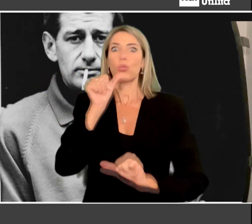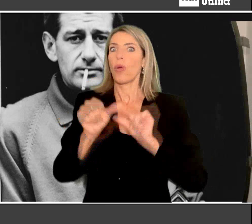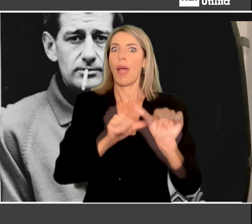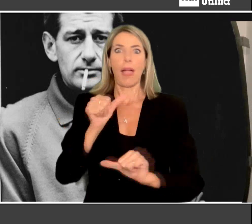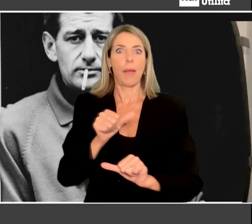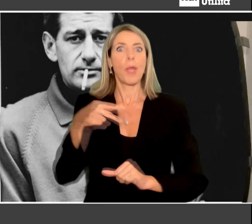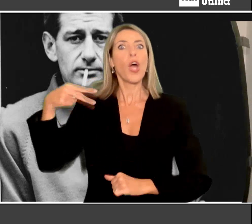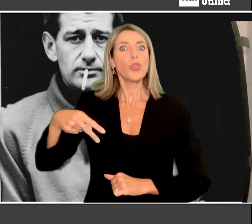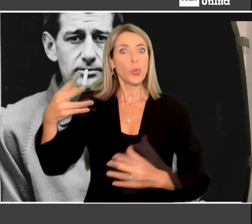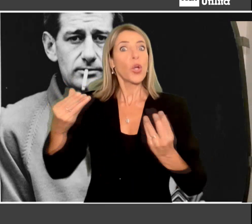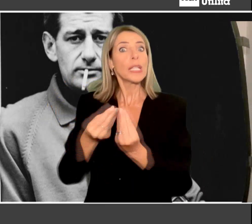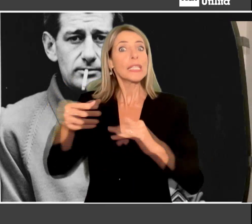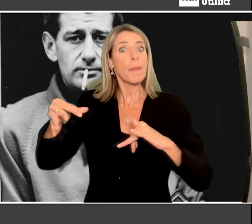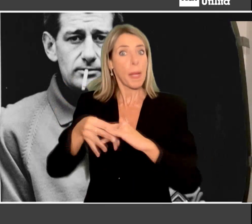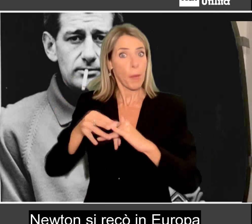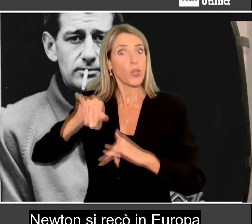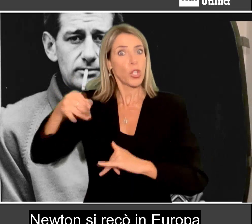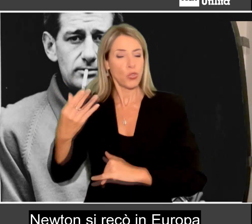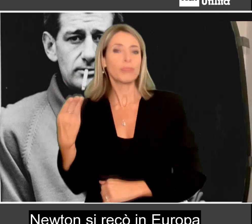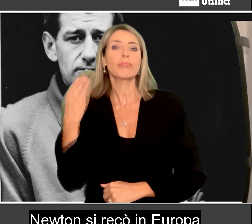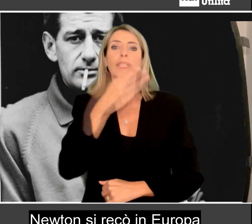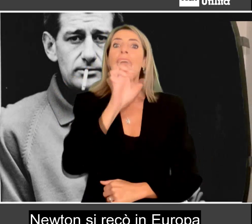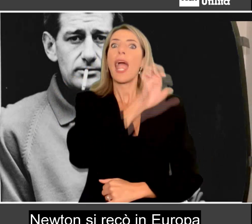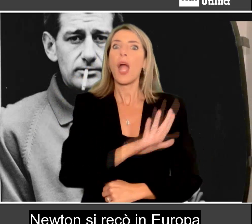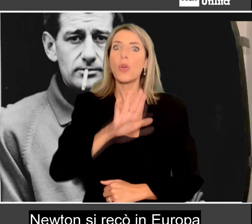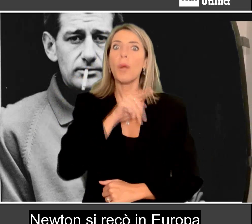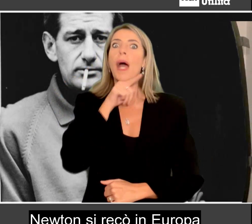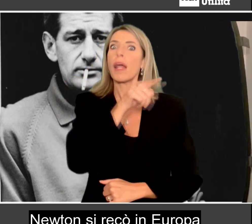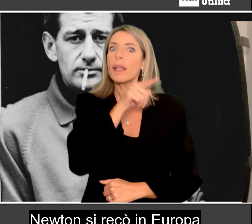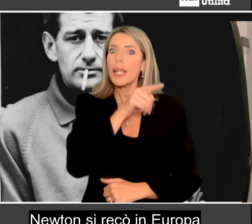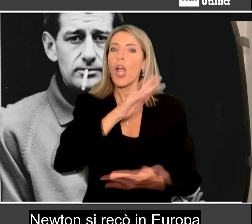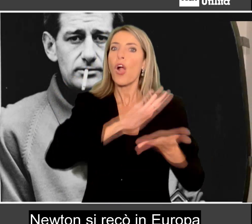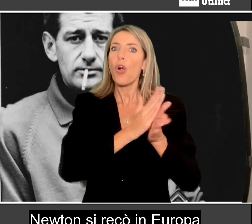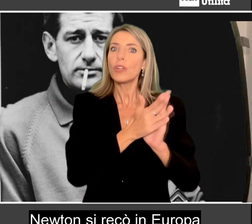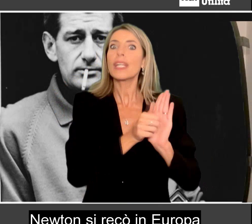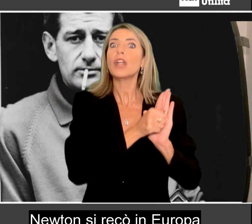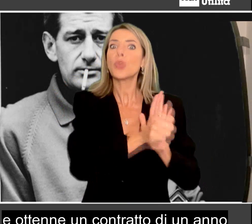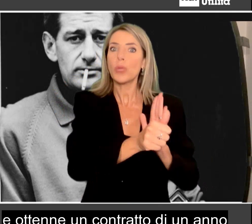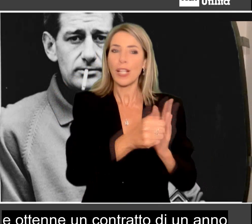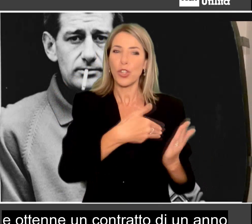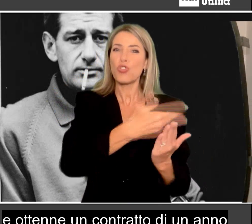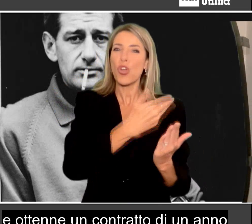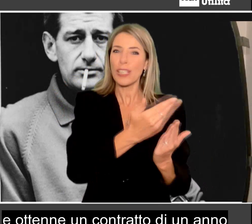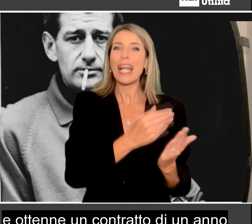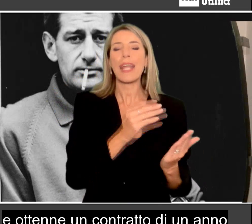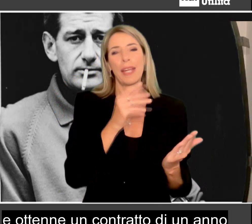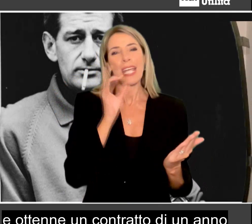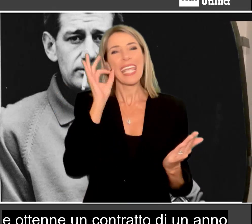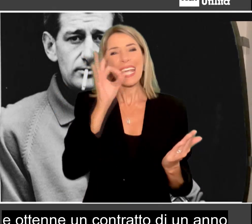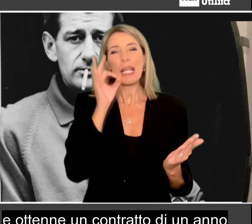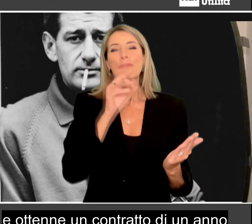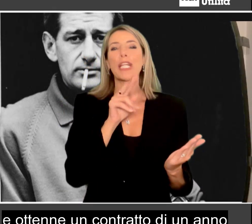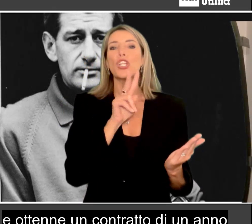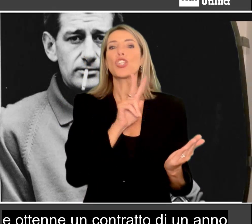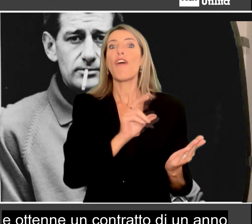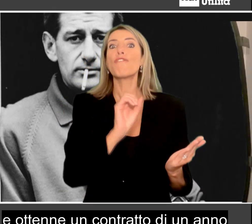Nel 1956 tutto cambiò. Newton si recò in Europa con la moglie June e ottenne un contratto di